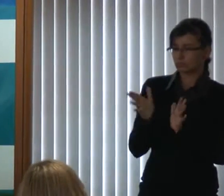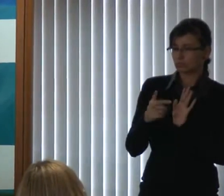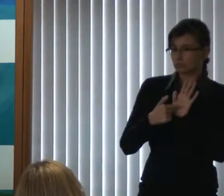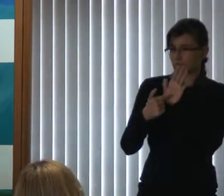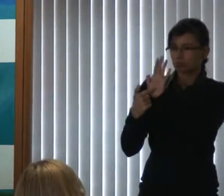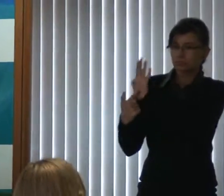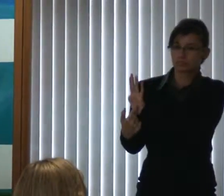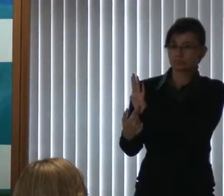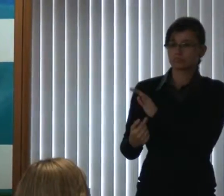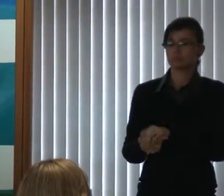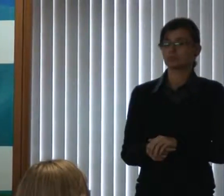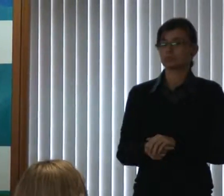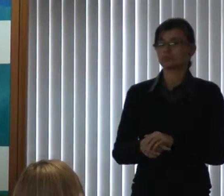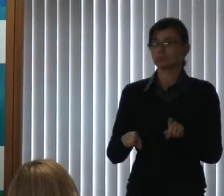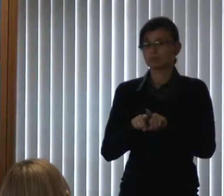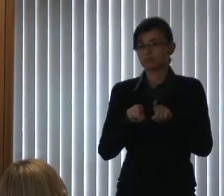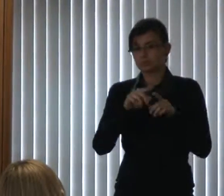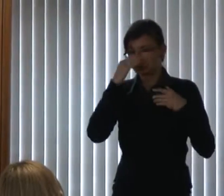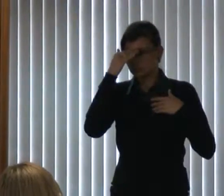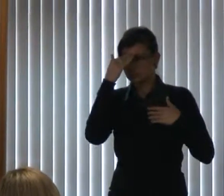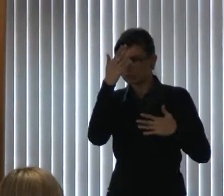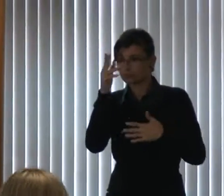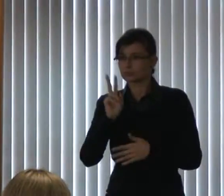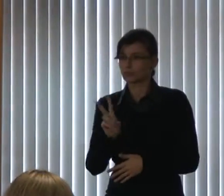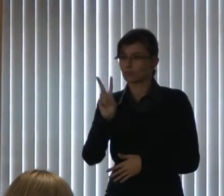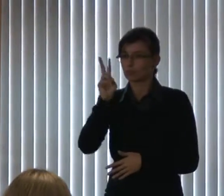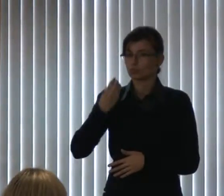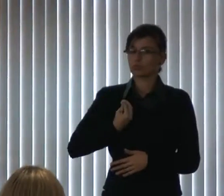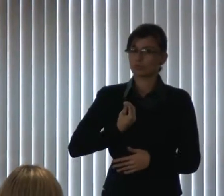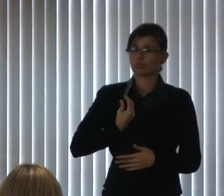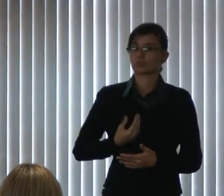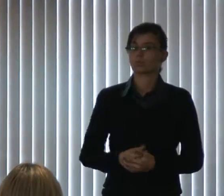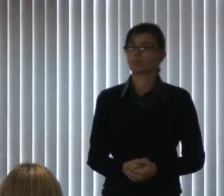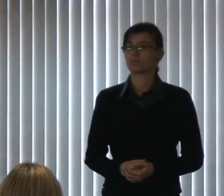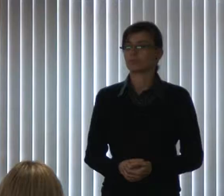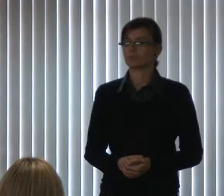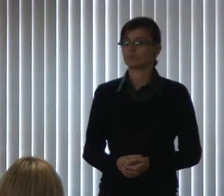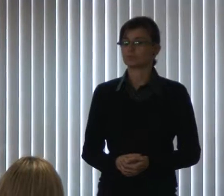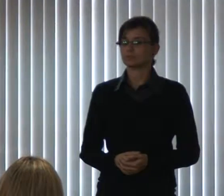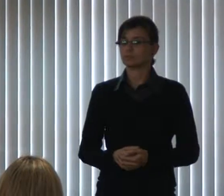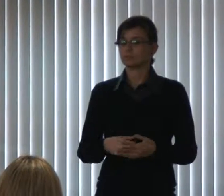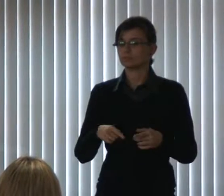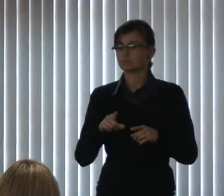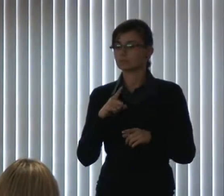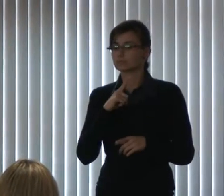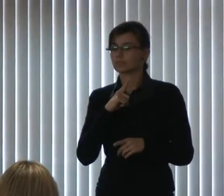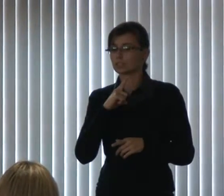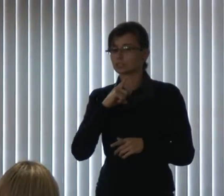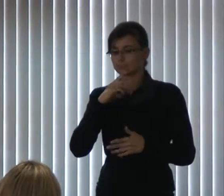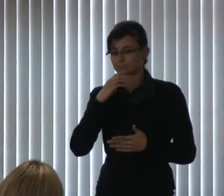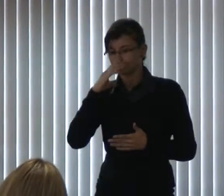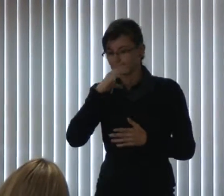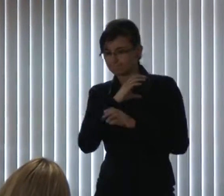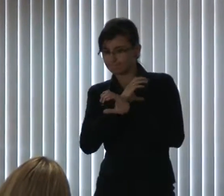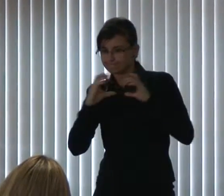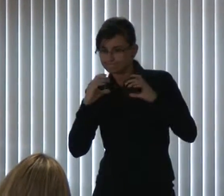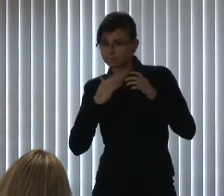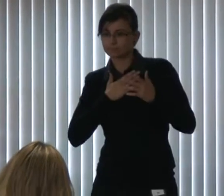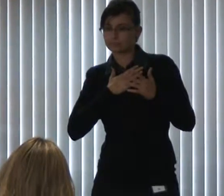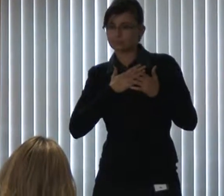Quero agradecer aos vereadores desta comissão que confiaram o seu voto em minha pessoa para